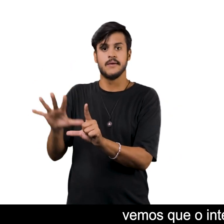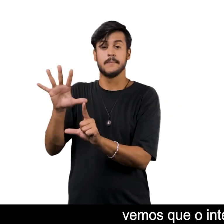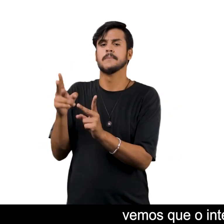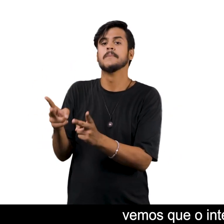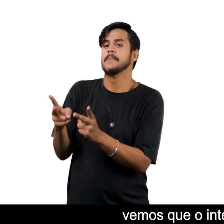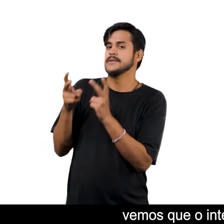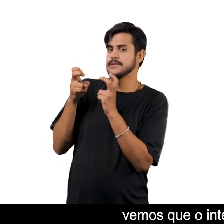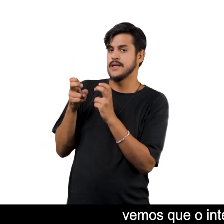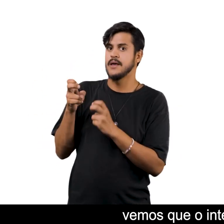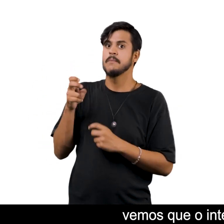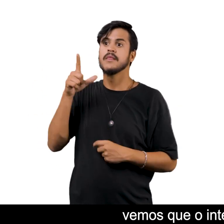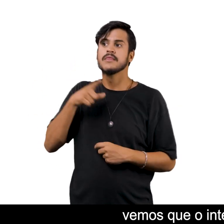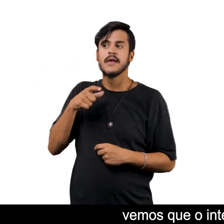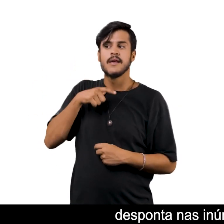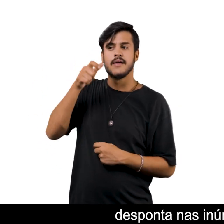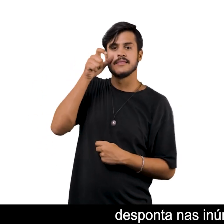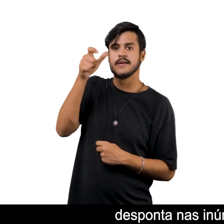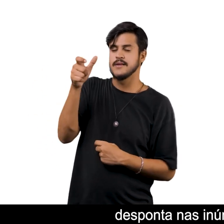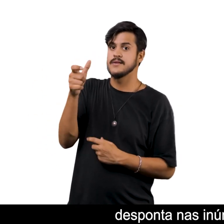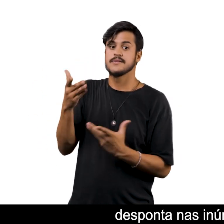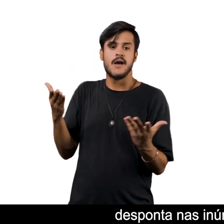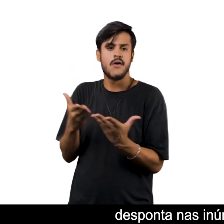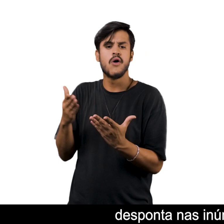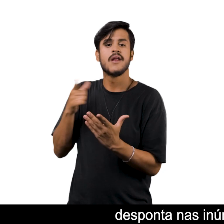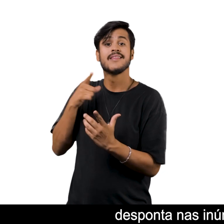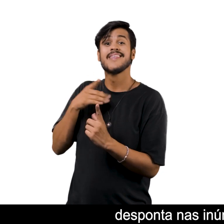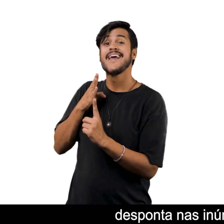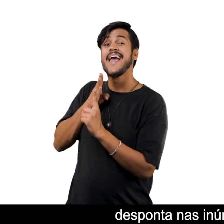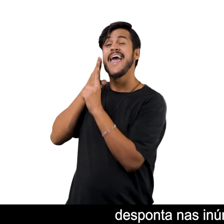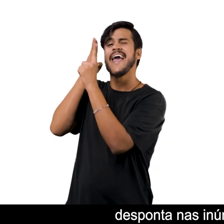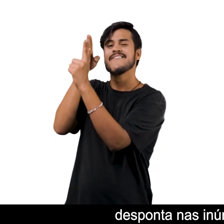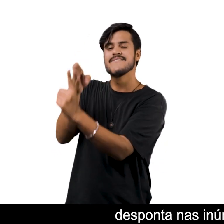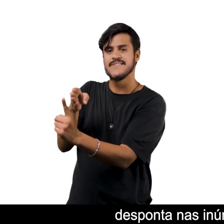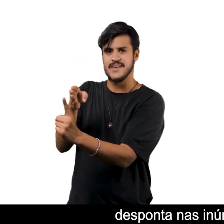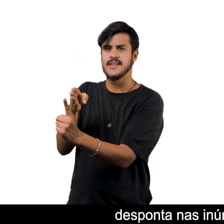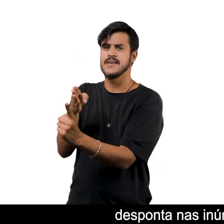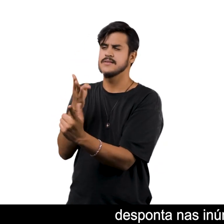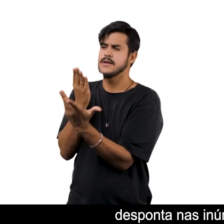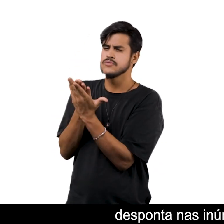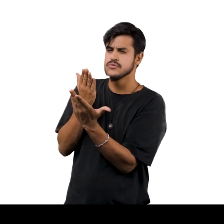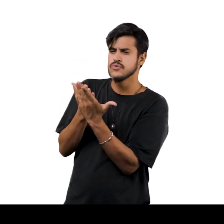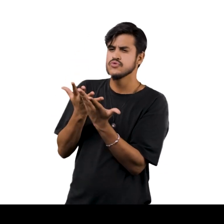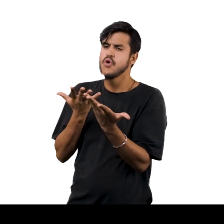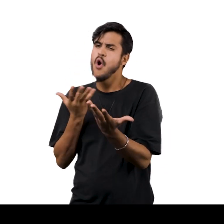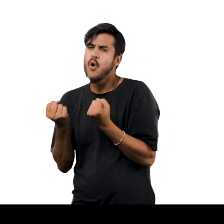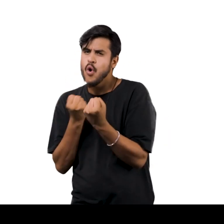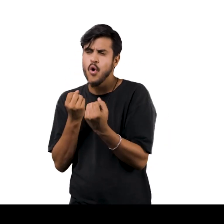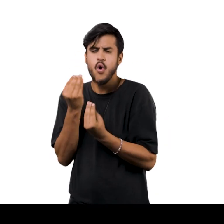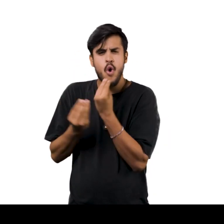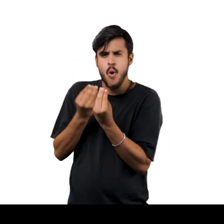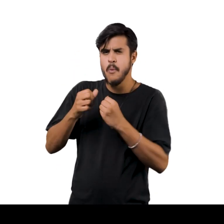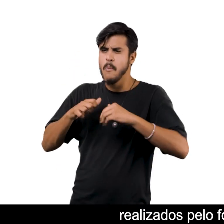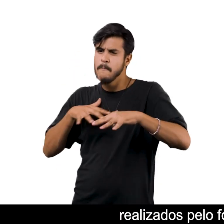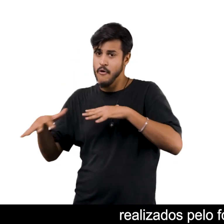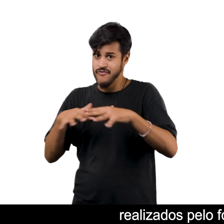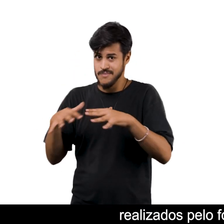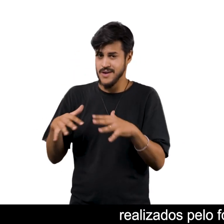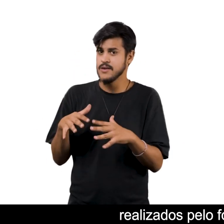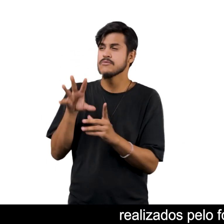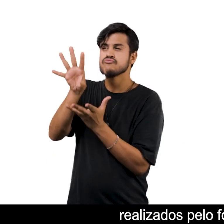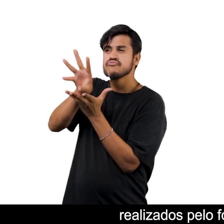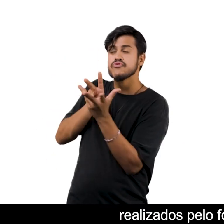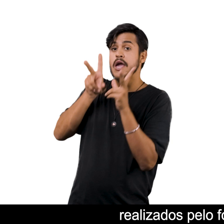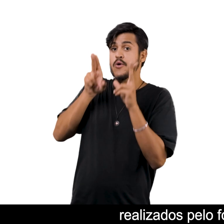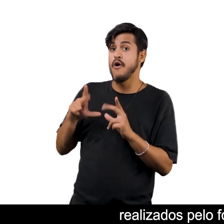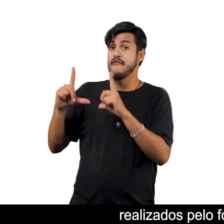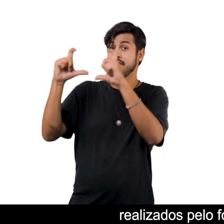interesse de Bacon Pela figura humana Desponta nas inúmeras referências Que o pintor fez aos estudos de movimento Realizados